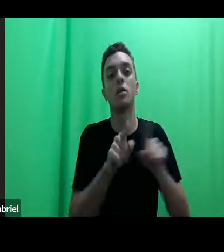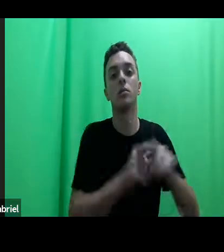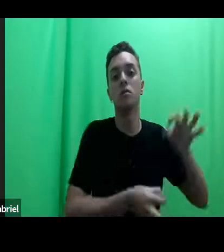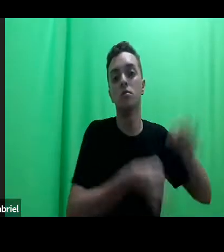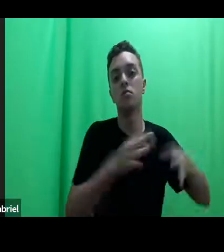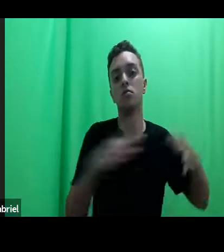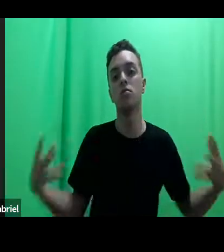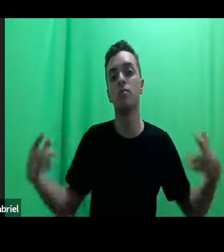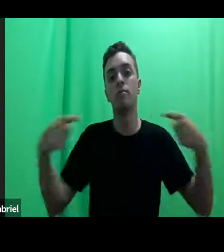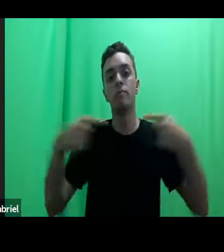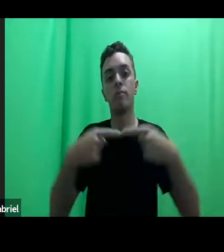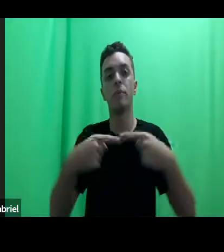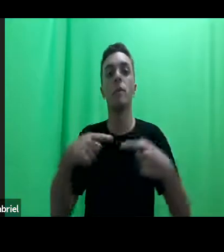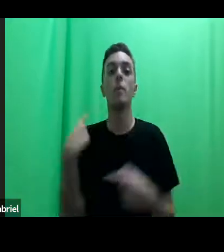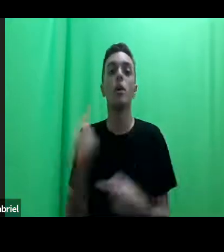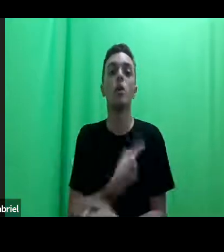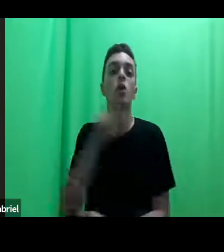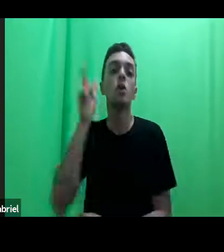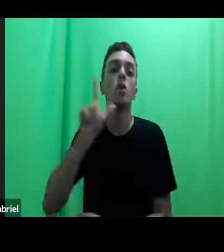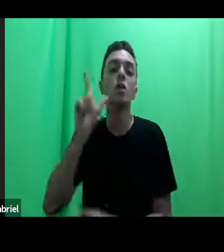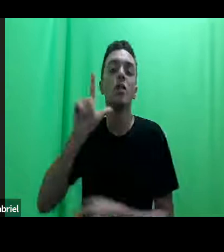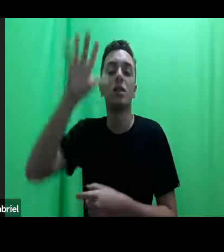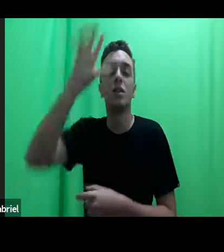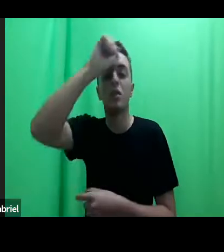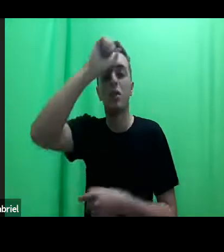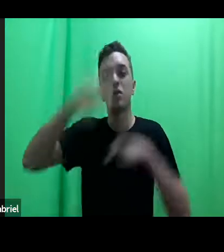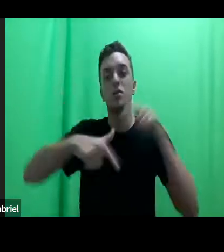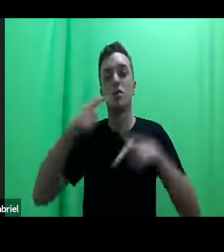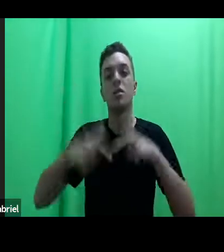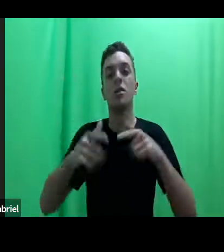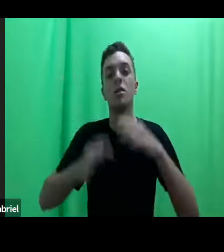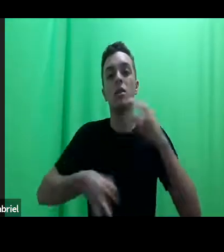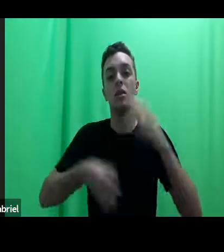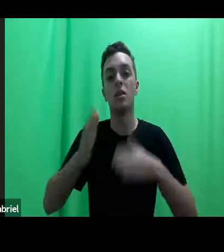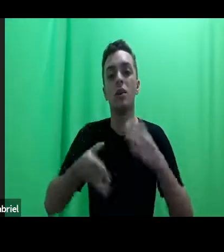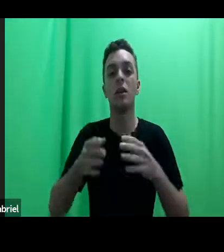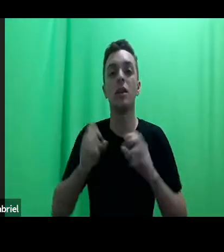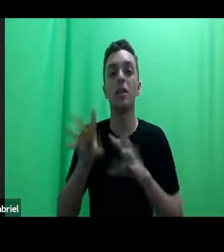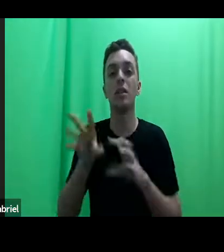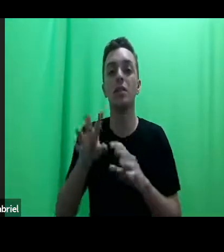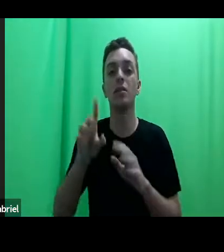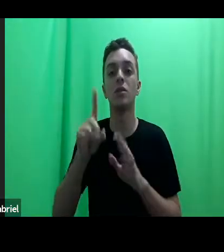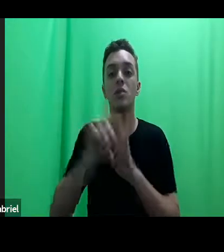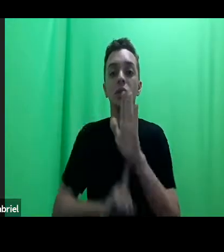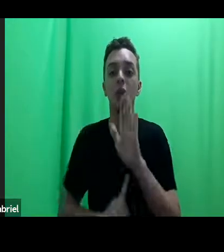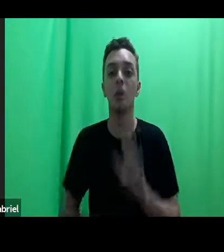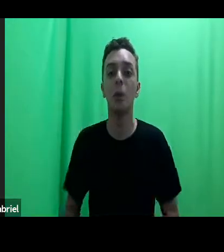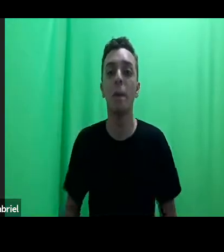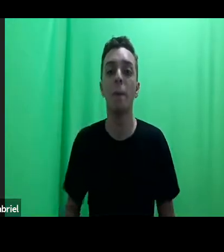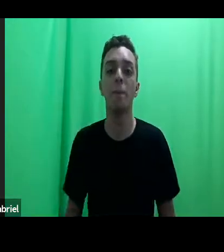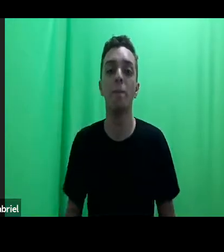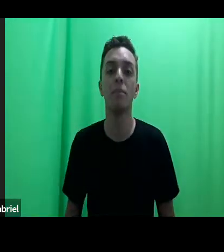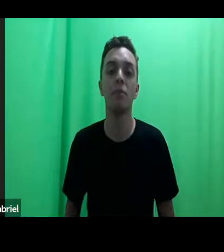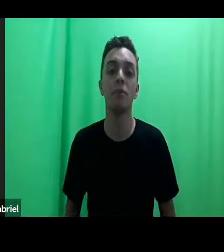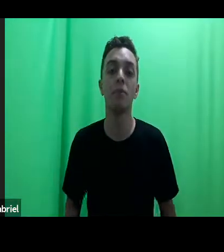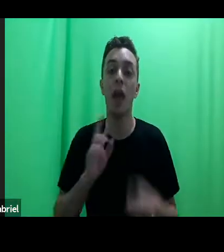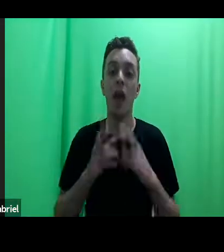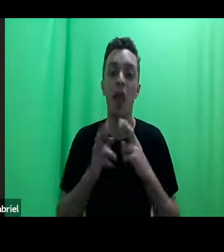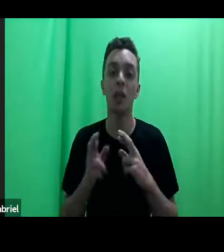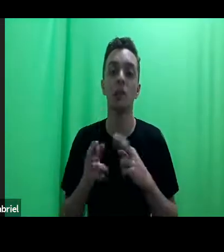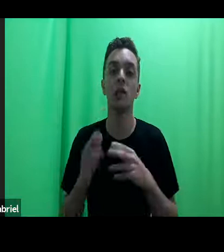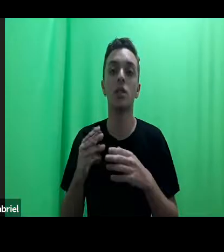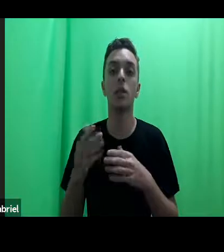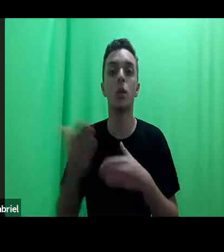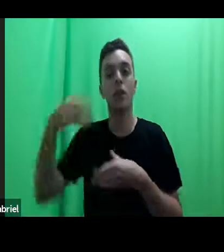aprender para transformar o próprio ensino de direito. Aqui são as relações internas nas